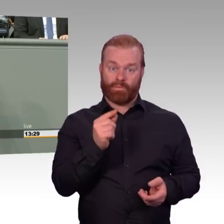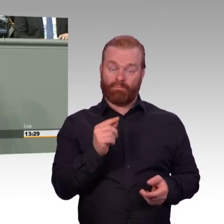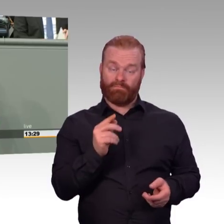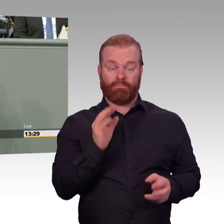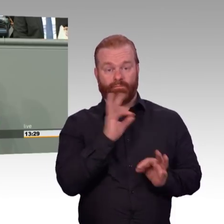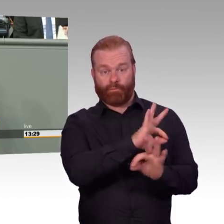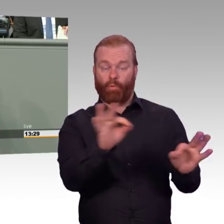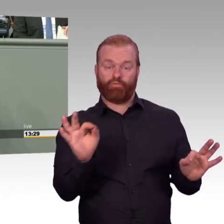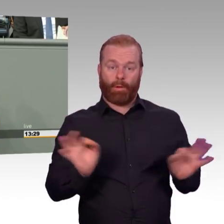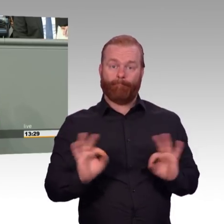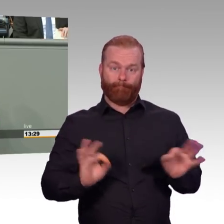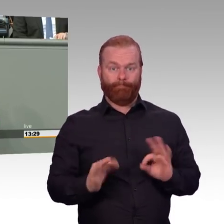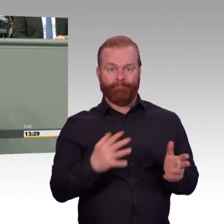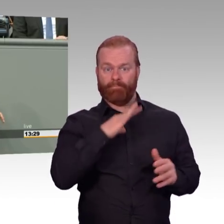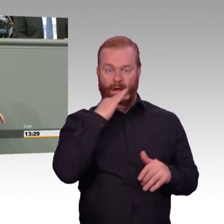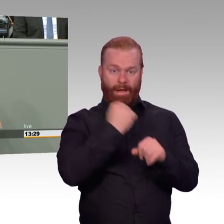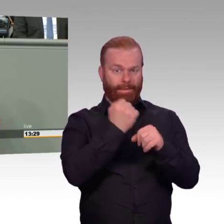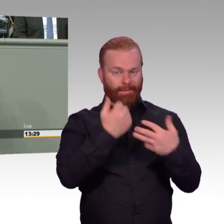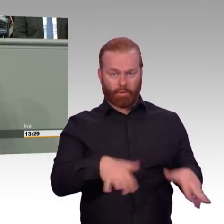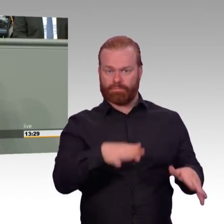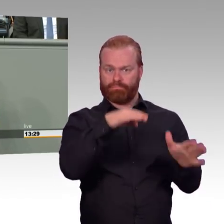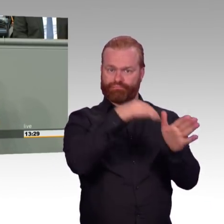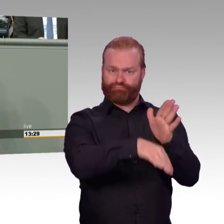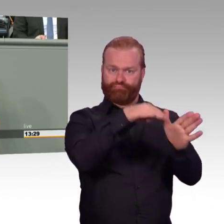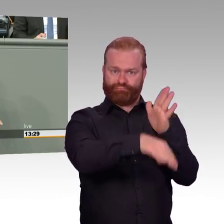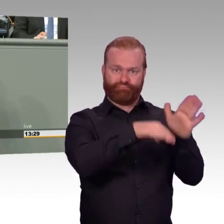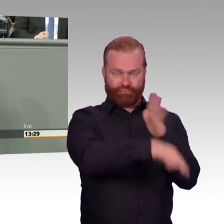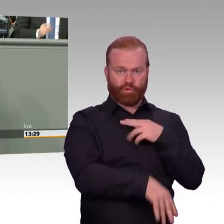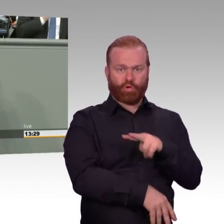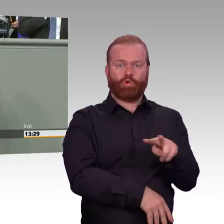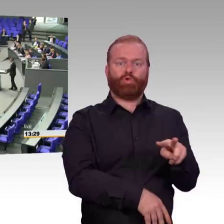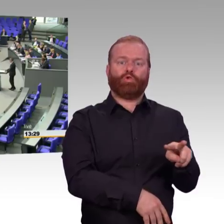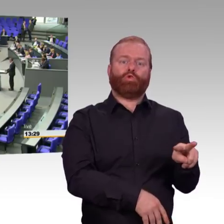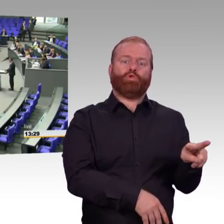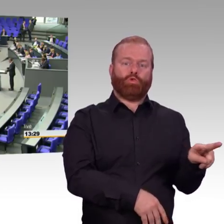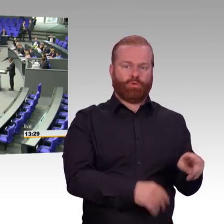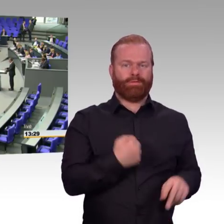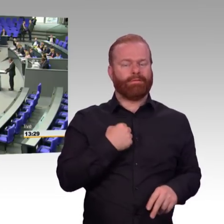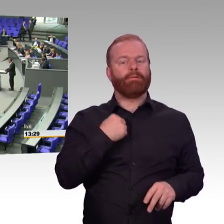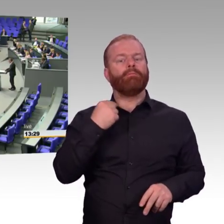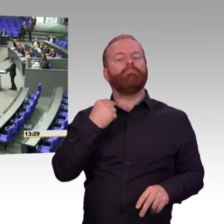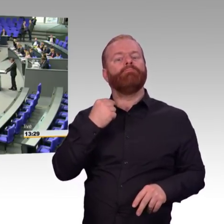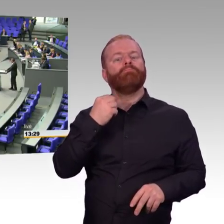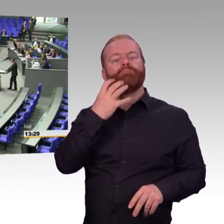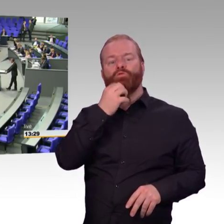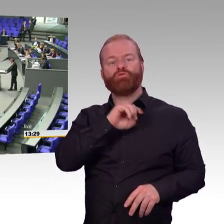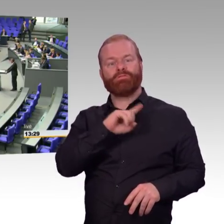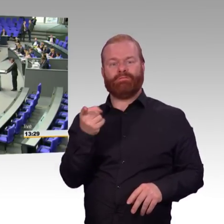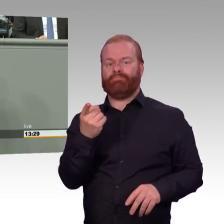einfach alleine lassen. Wir werden mit ihnen zusammen ihre Zukunft gestalten. Wenn wir nicht massiv und nachhaltig in diese Regionen